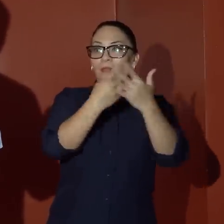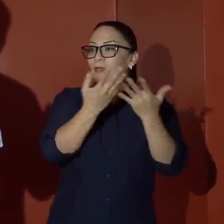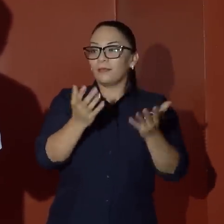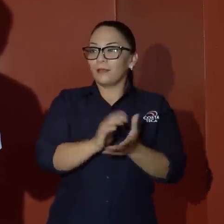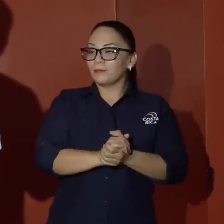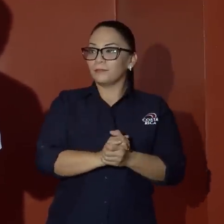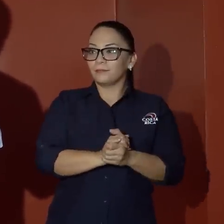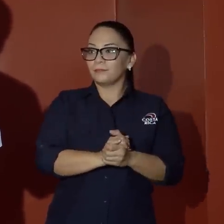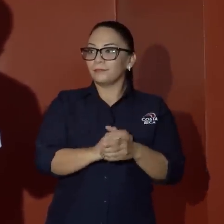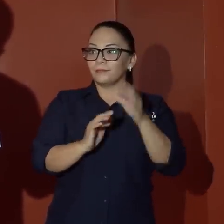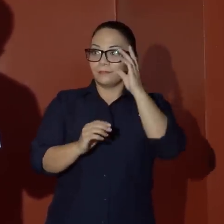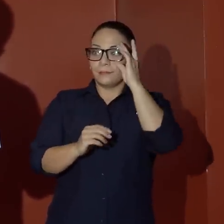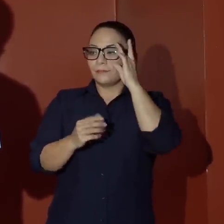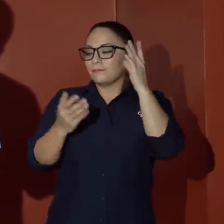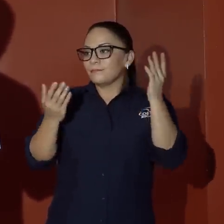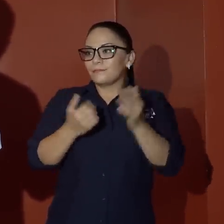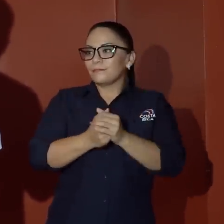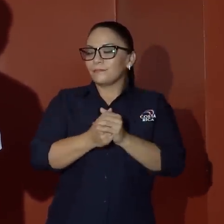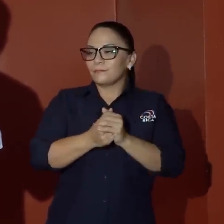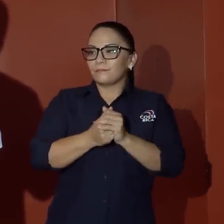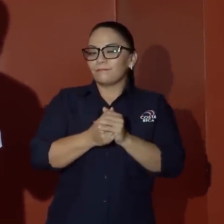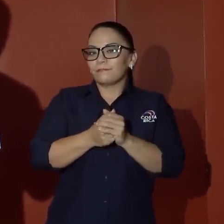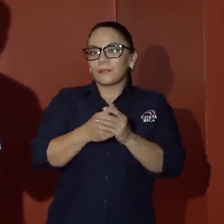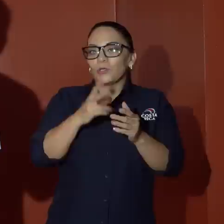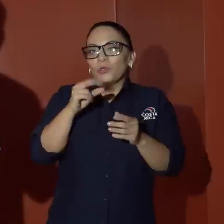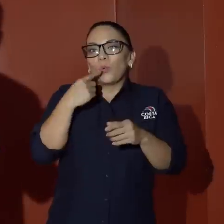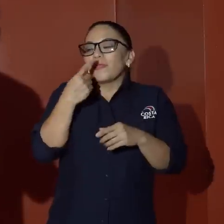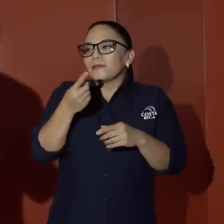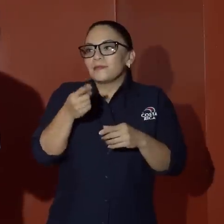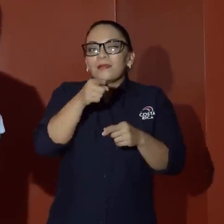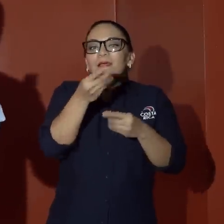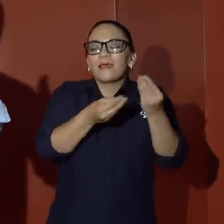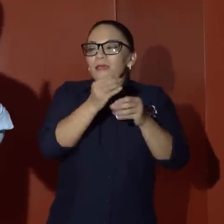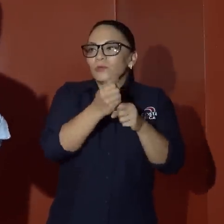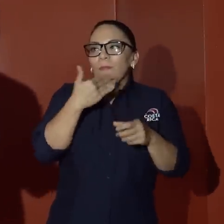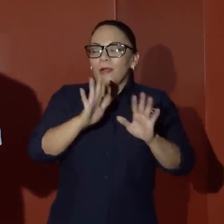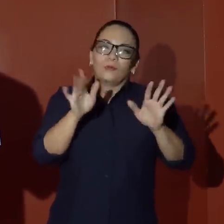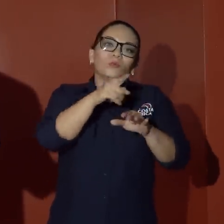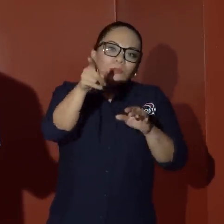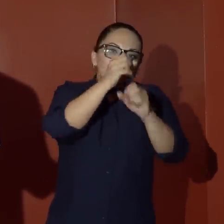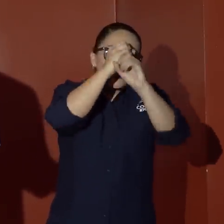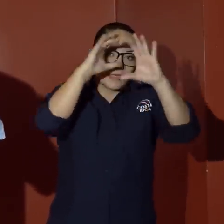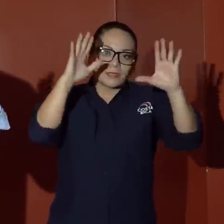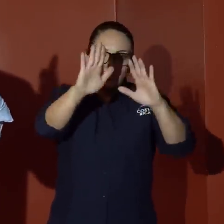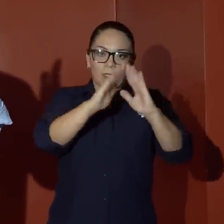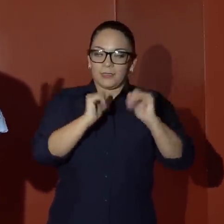tengo que hablar del error, el crimen que ella cometió. Usted se lo imagina en su casa.